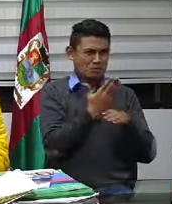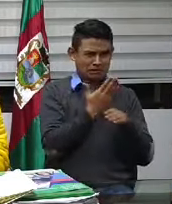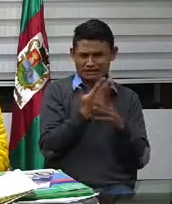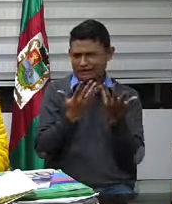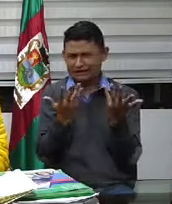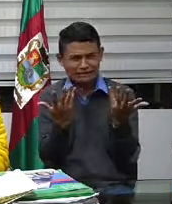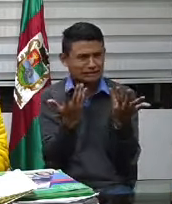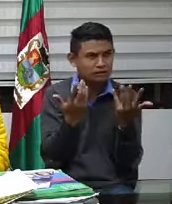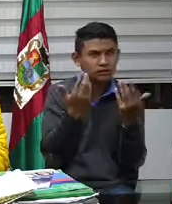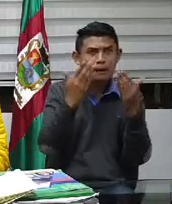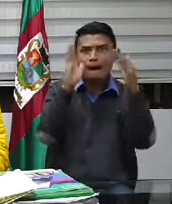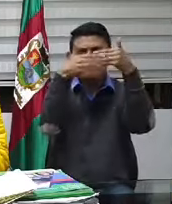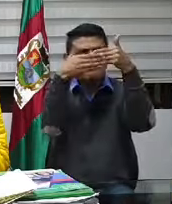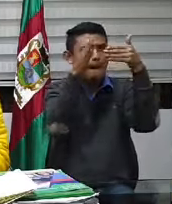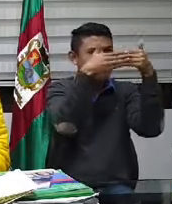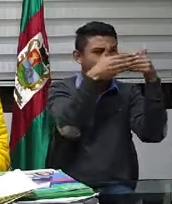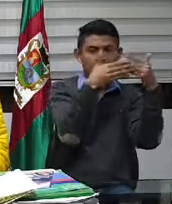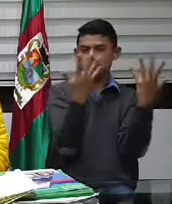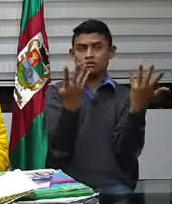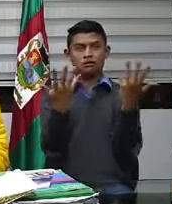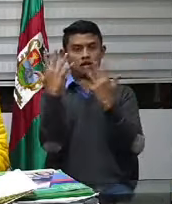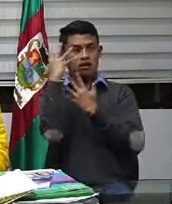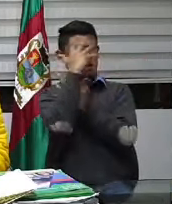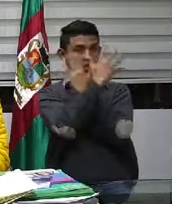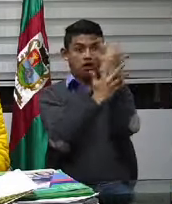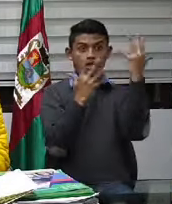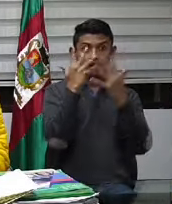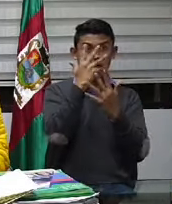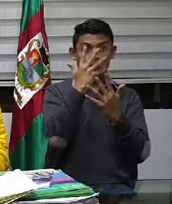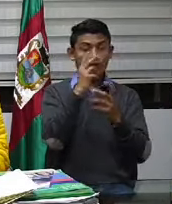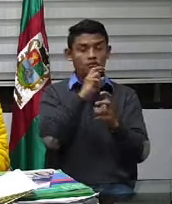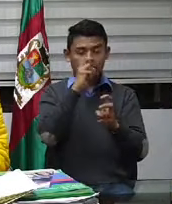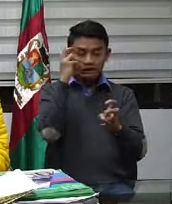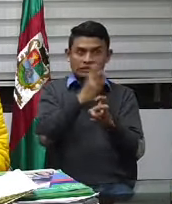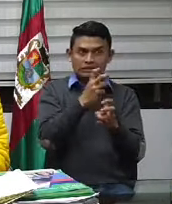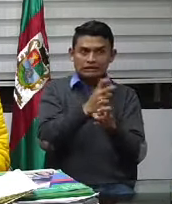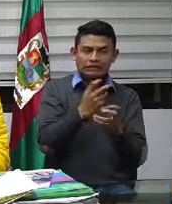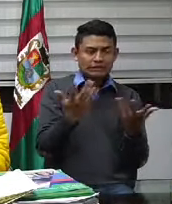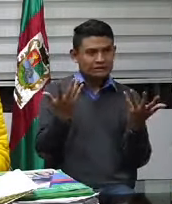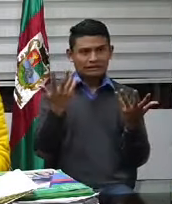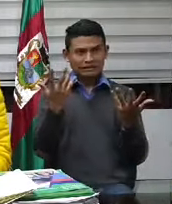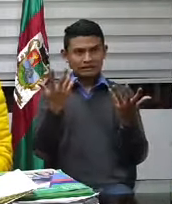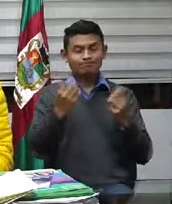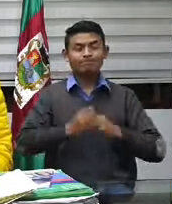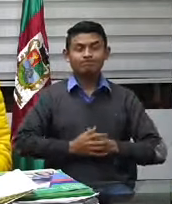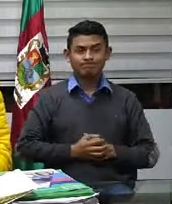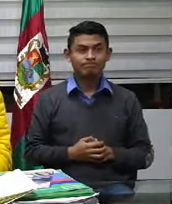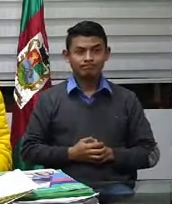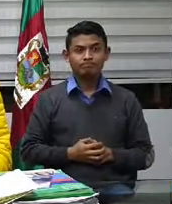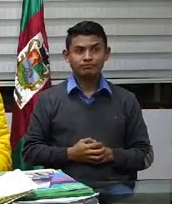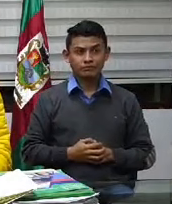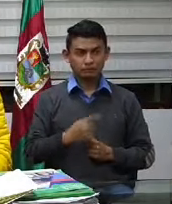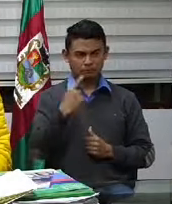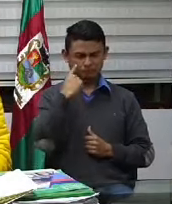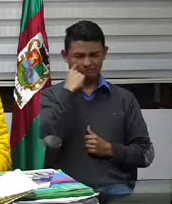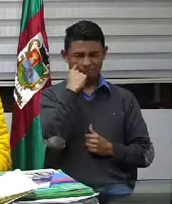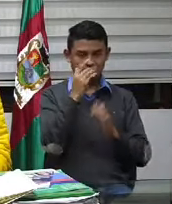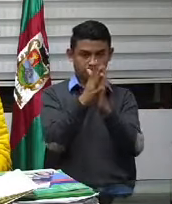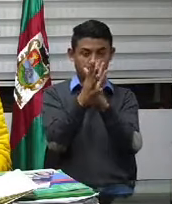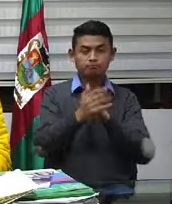Y miren cómo todo ese círculo vicioso es el que tenemos que empezar a romper. Miren, en este momento